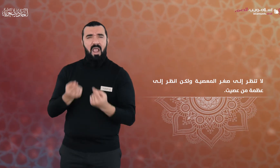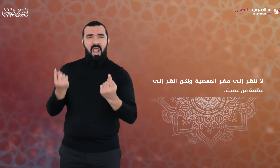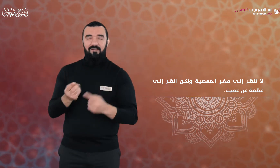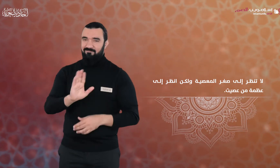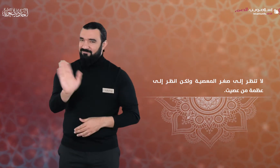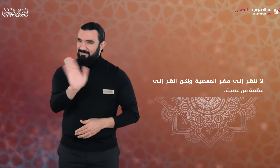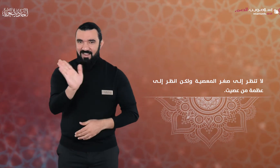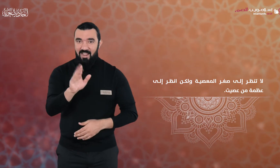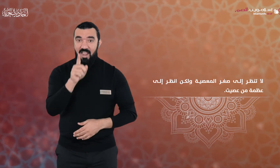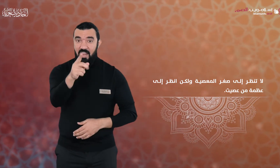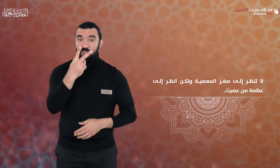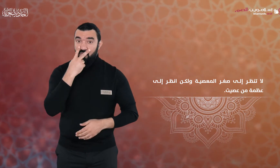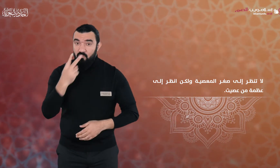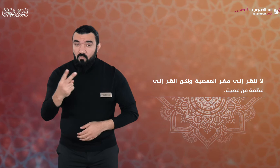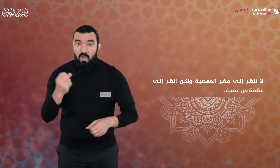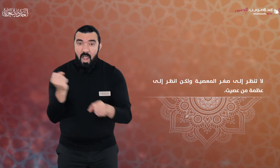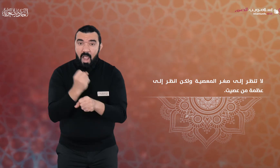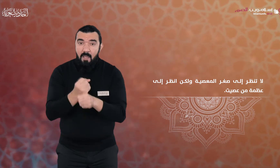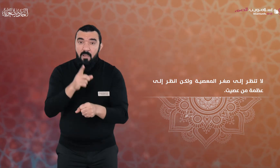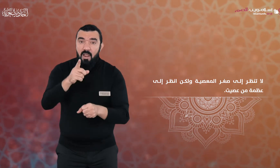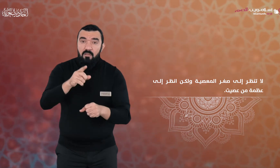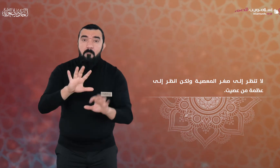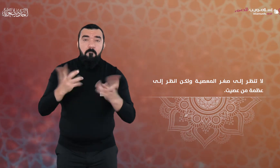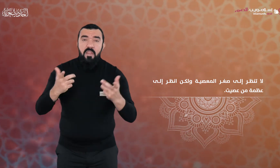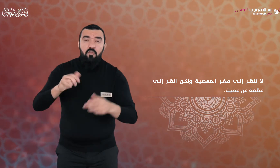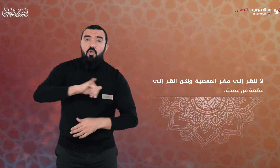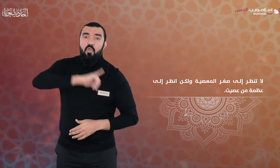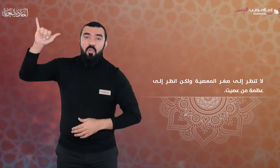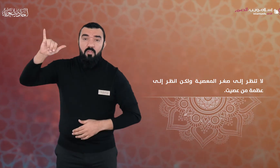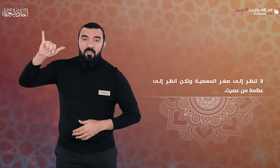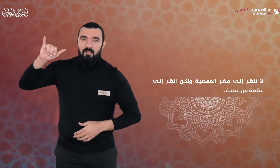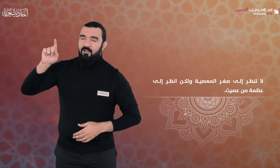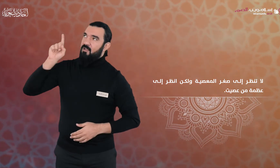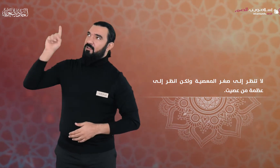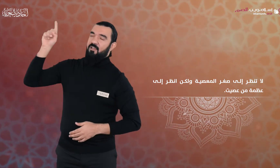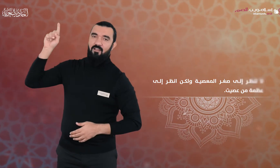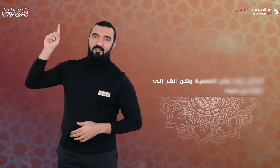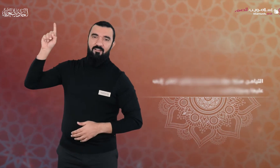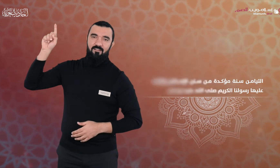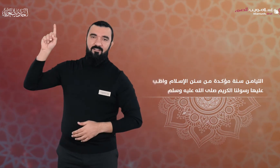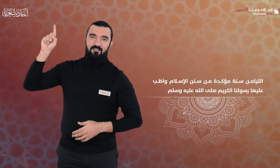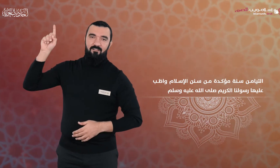انظر إلى عظمة من عصيت التيام